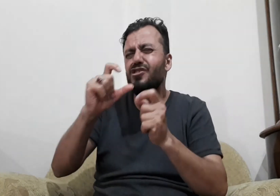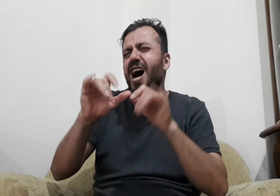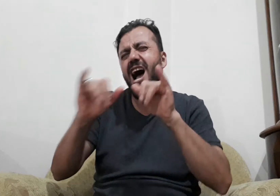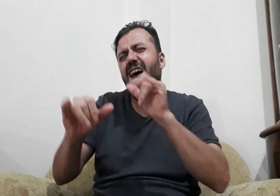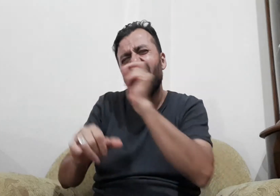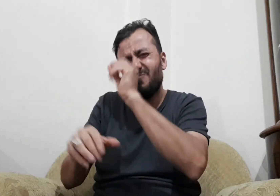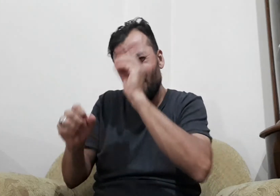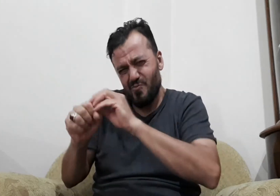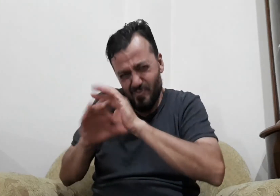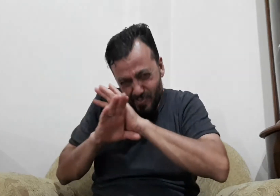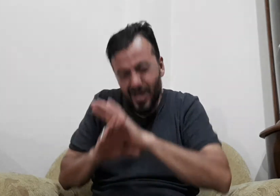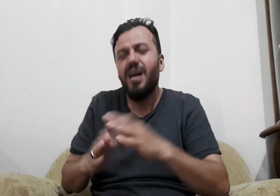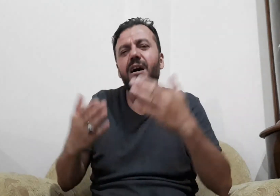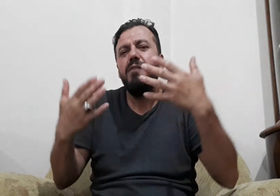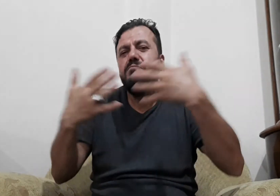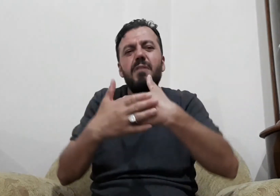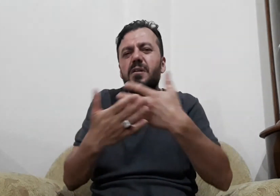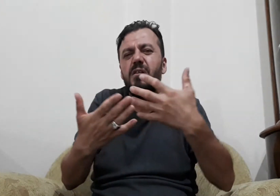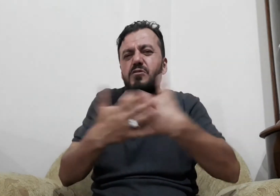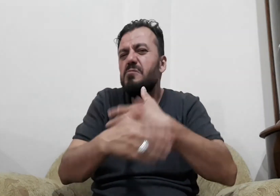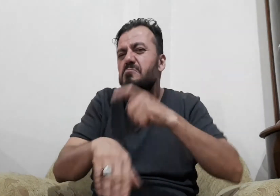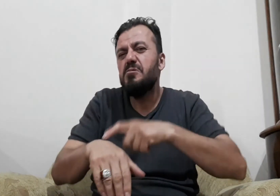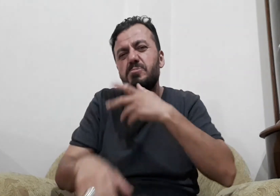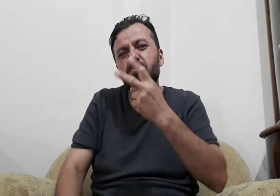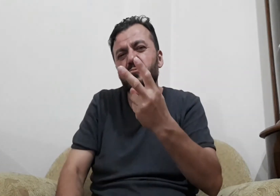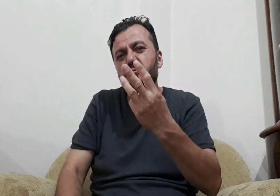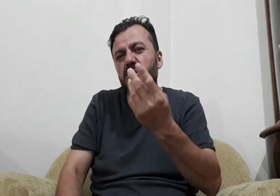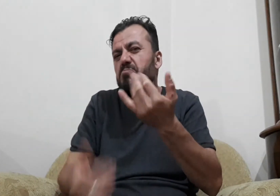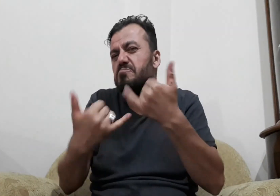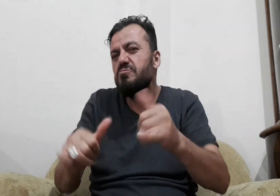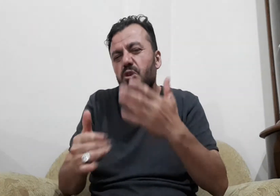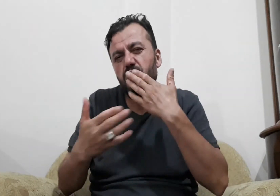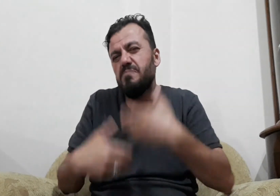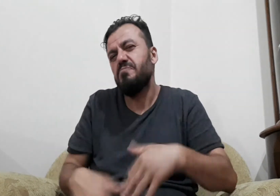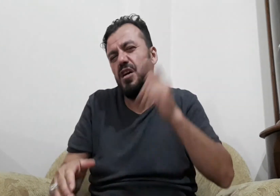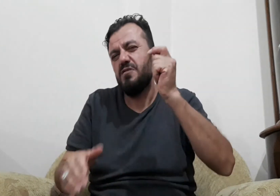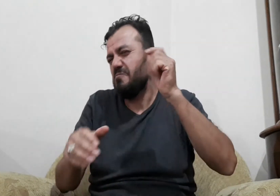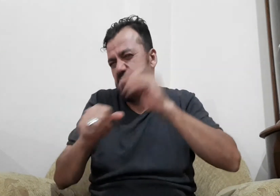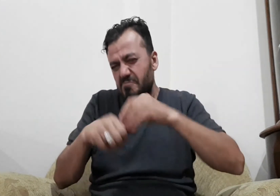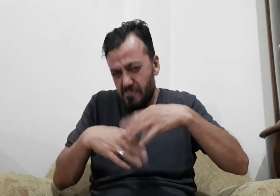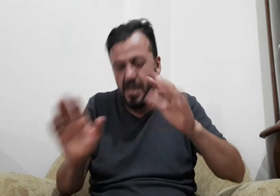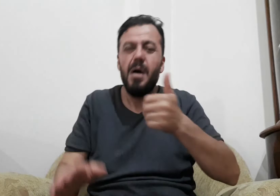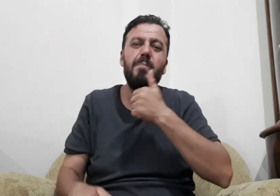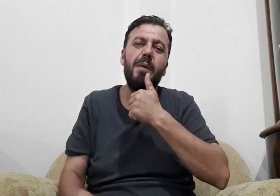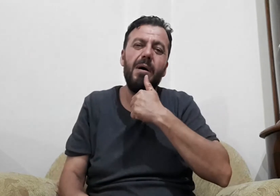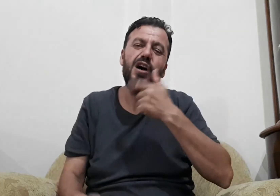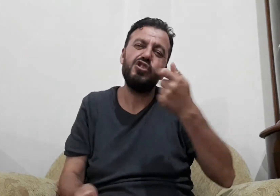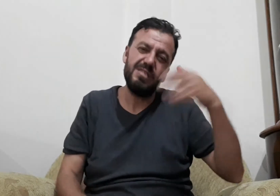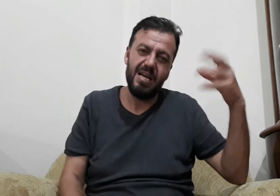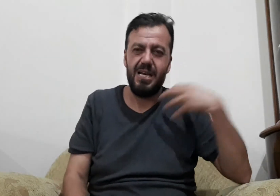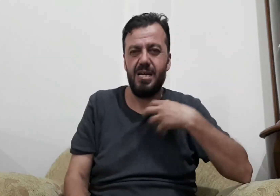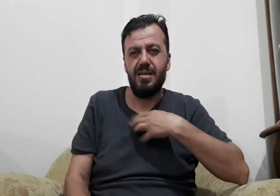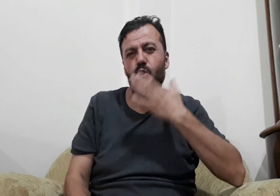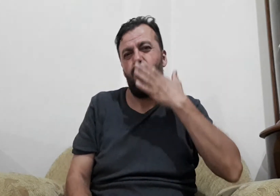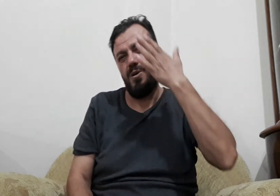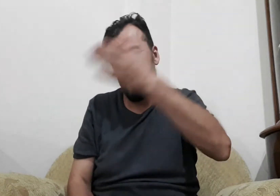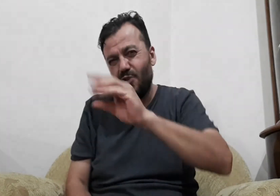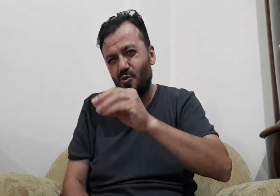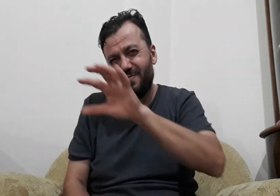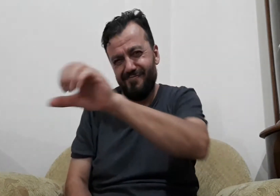işte alfabeyi öğretmiş çocuklara yazmış silmiş yazmış silmiş sonra o çocuk